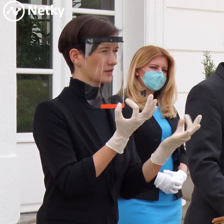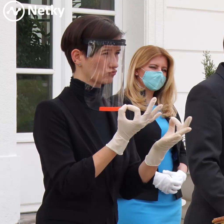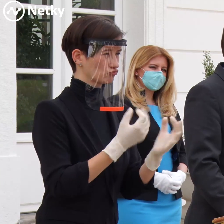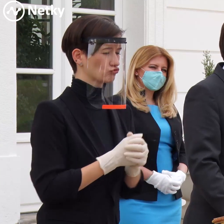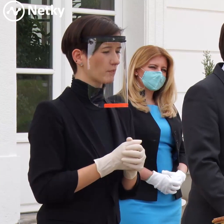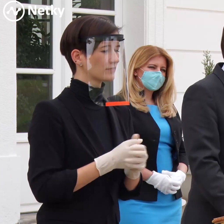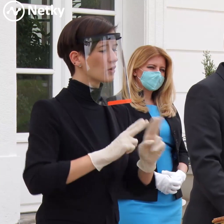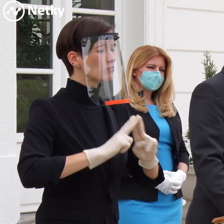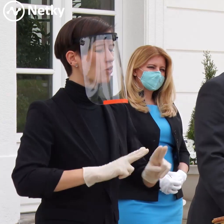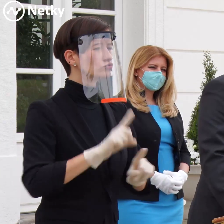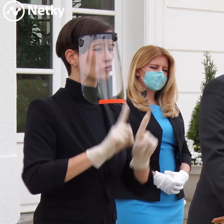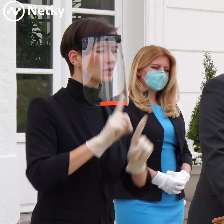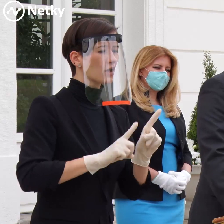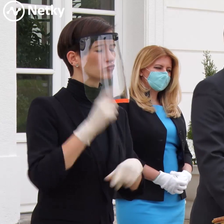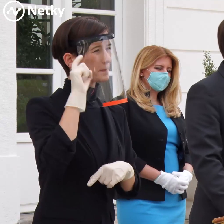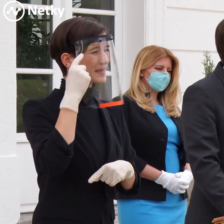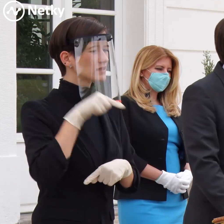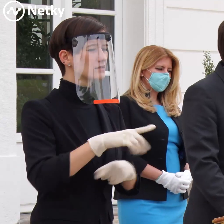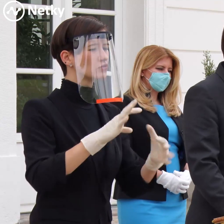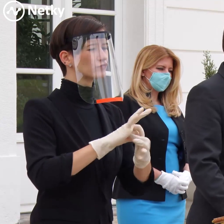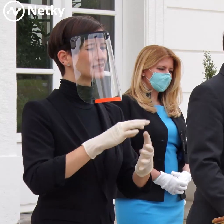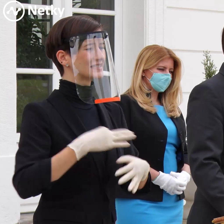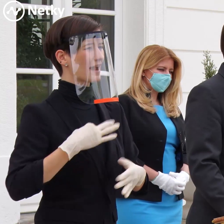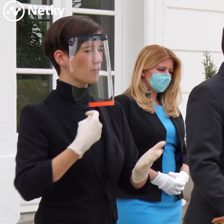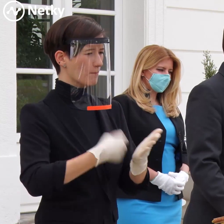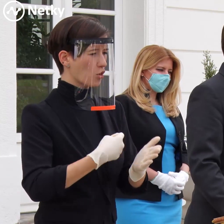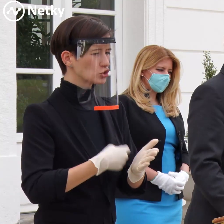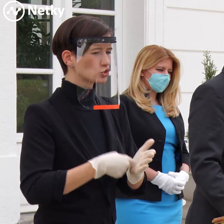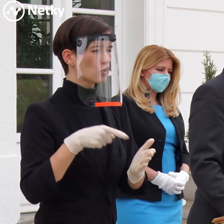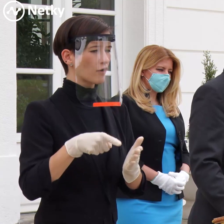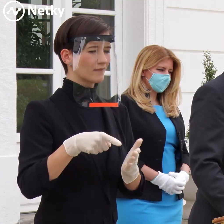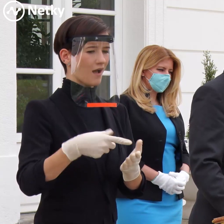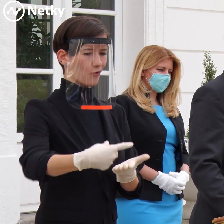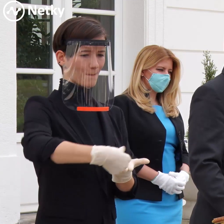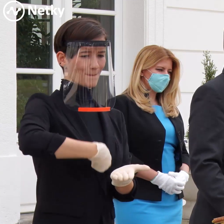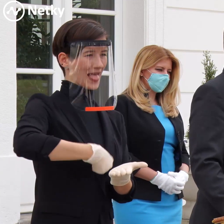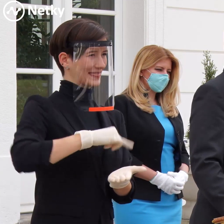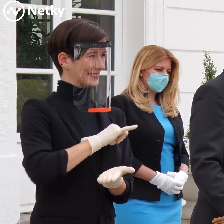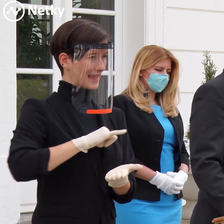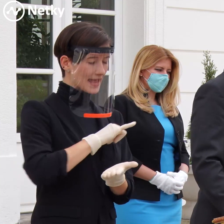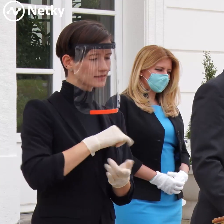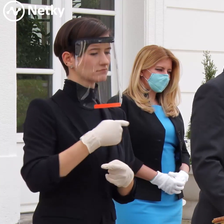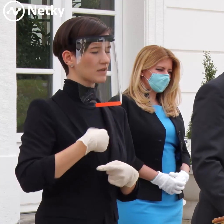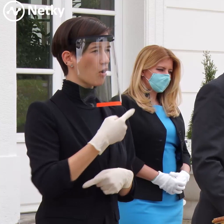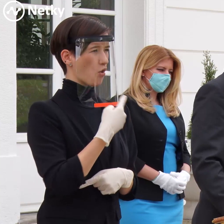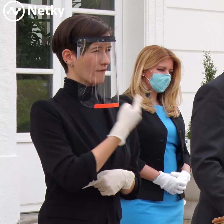alebo budú tlačení zo strany poisťovní, že tieto peniaze im nebudú chceť dať, že štát sa určite postará o to, aby